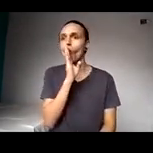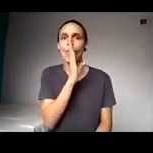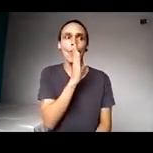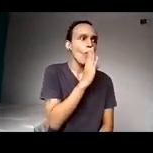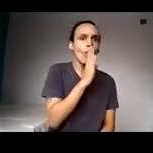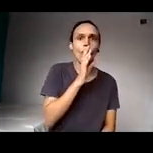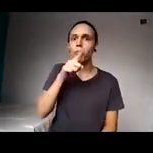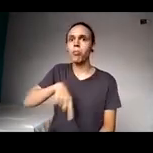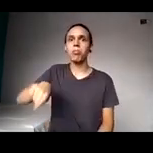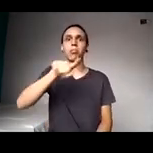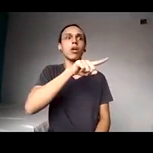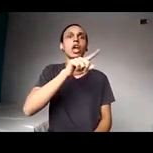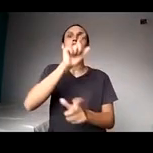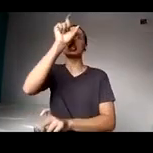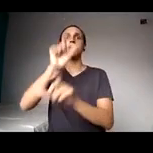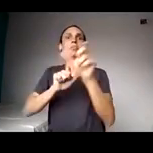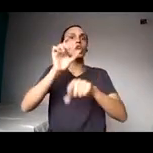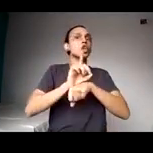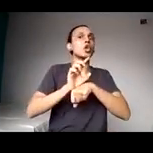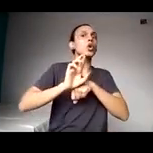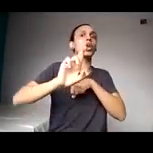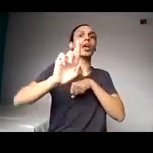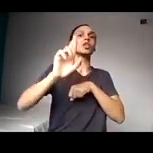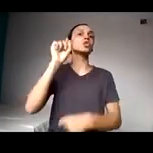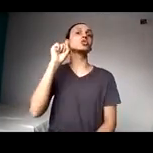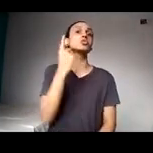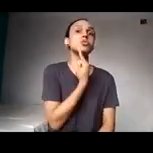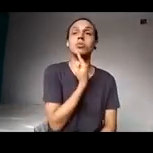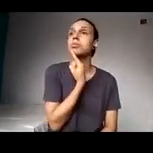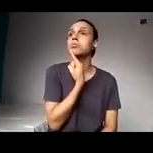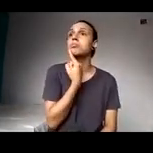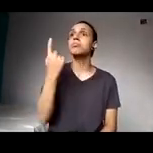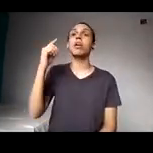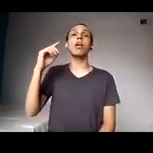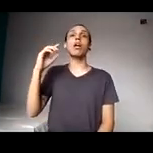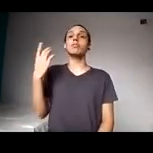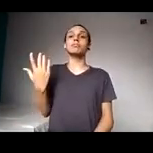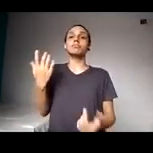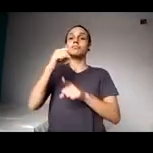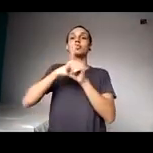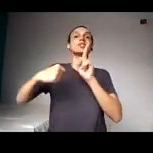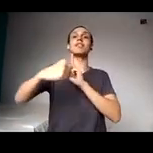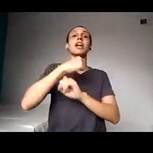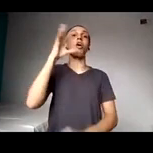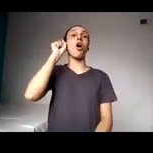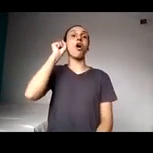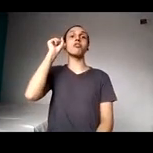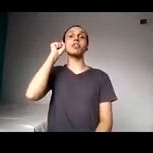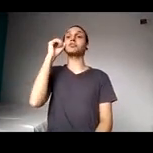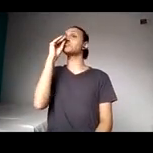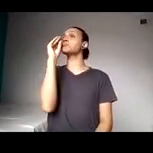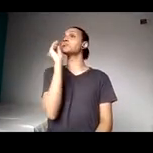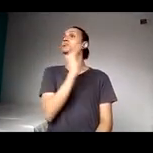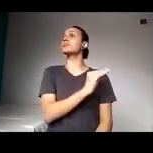doutorandos surdos, a fala sem eco no mundo ouvinte. O Armando tem mestrado em